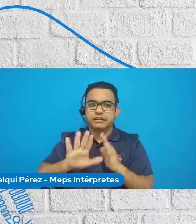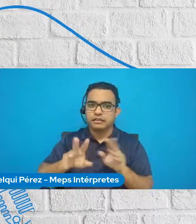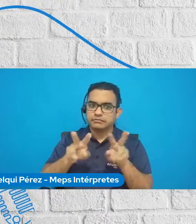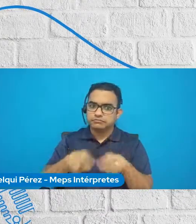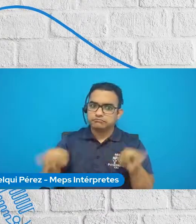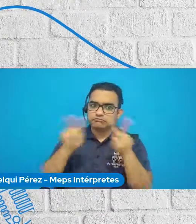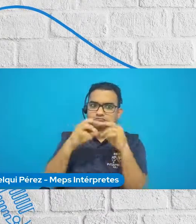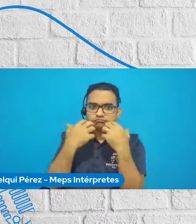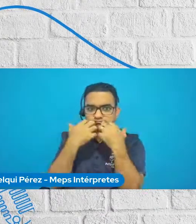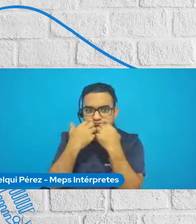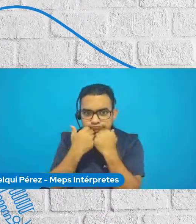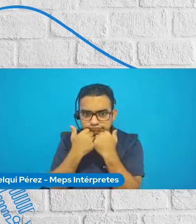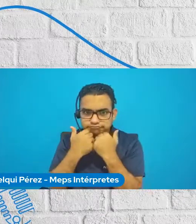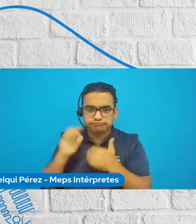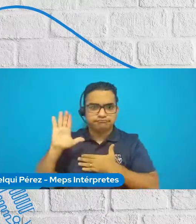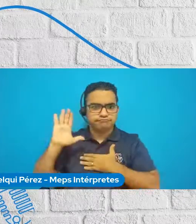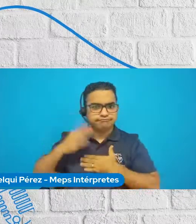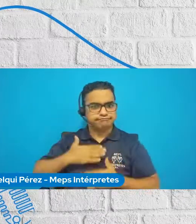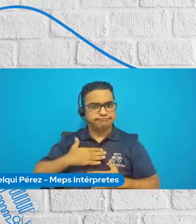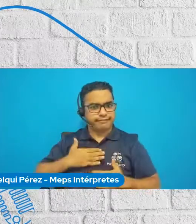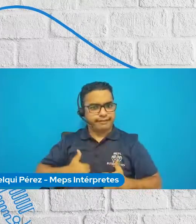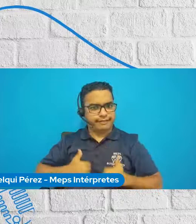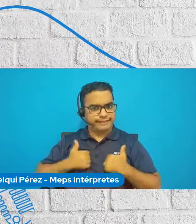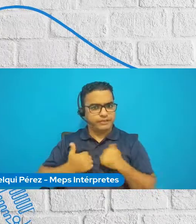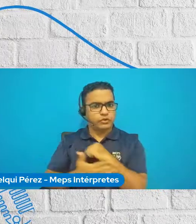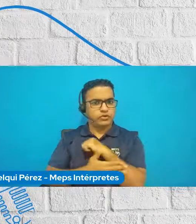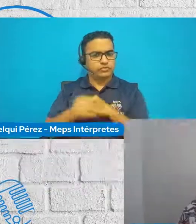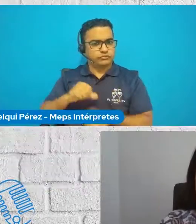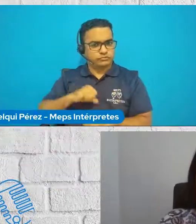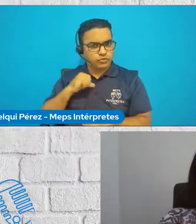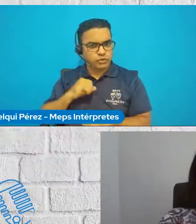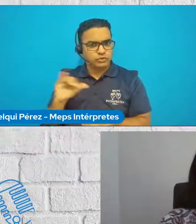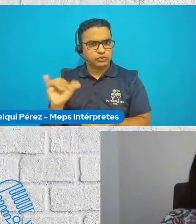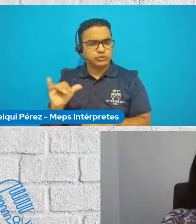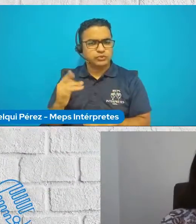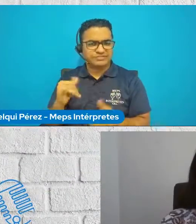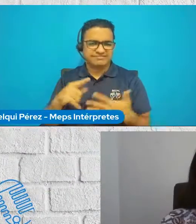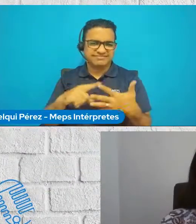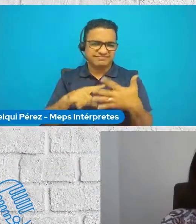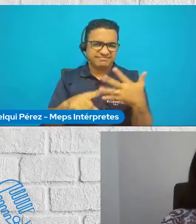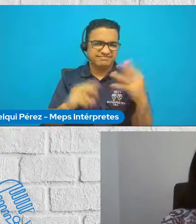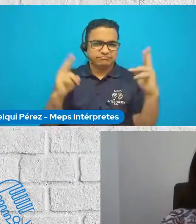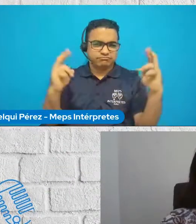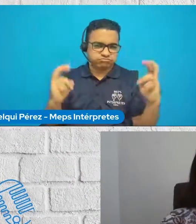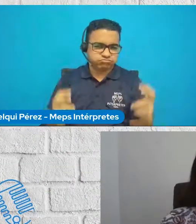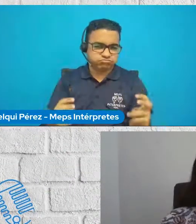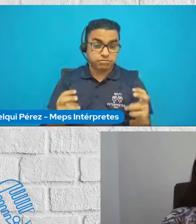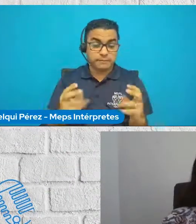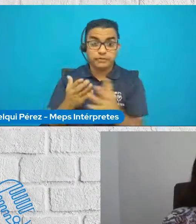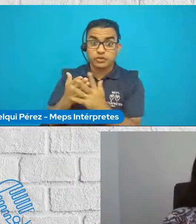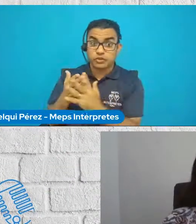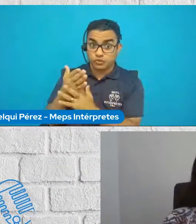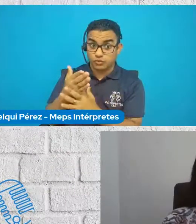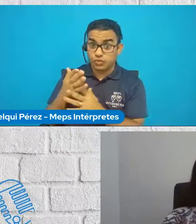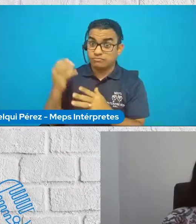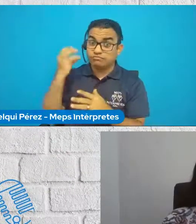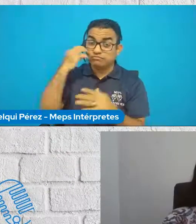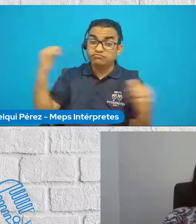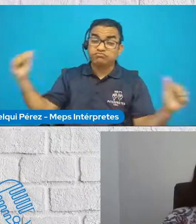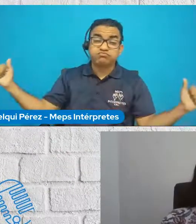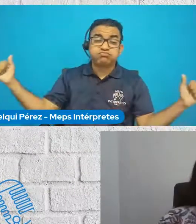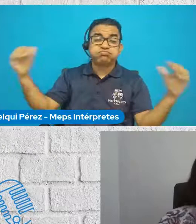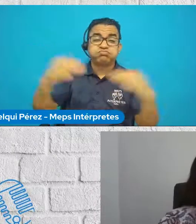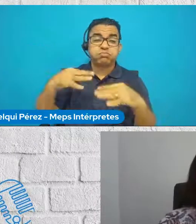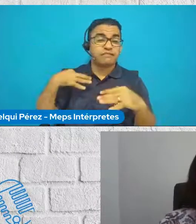proyecto y también a los ejes que se están desarrollando. A través de voluntariado masivo se refiere a